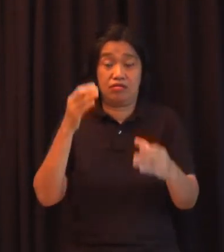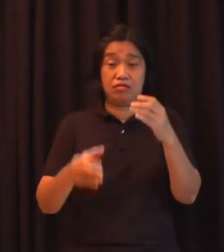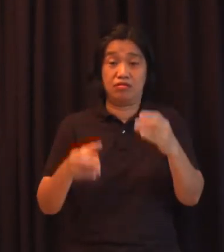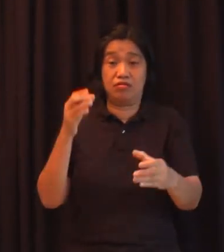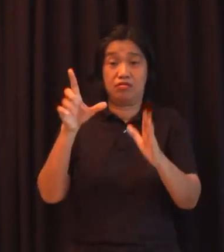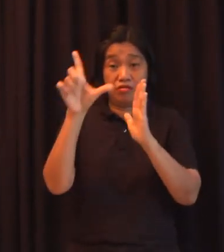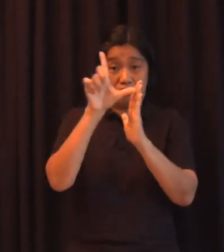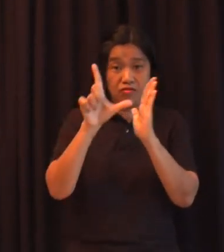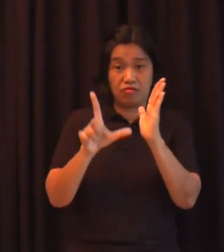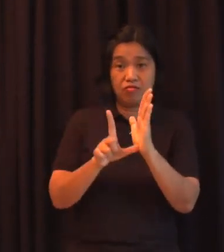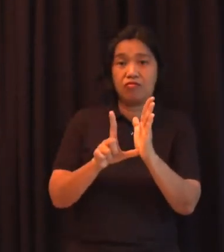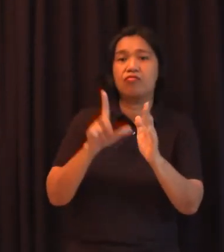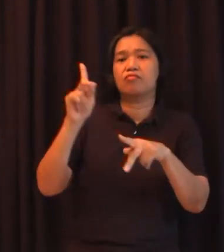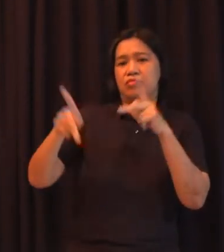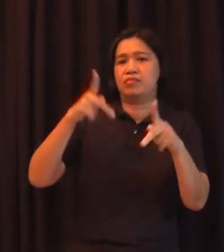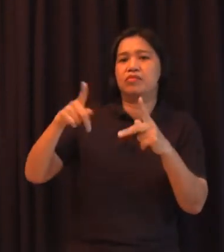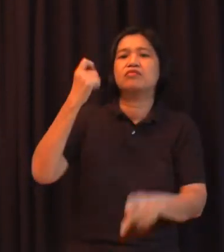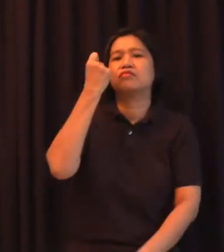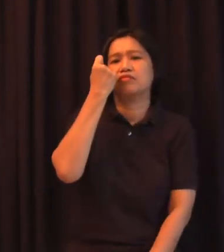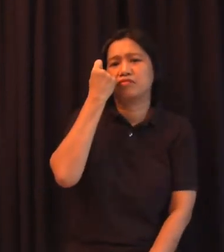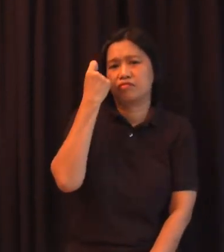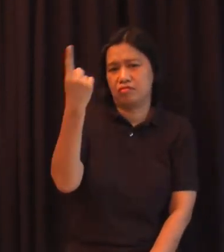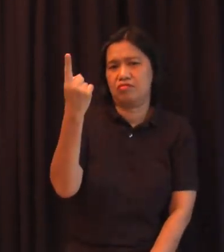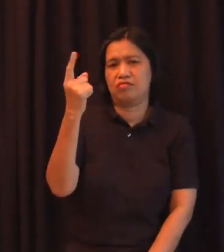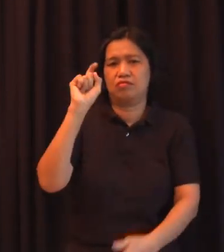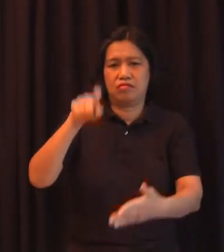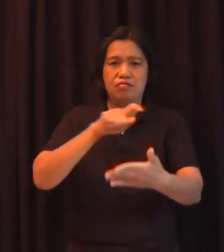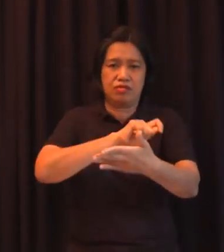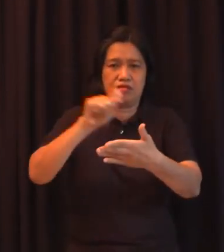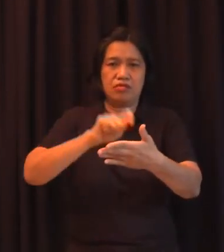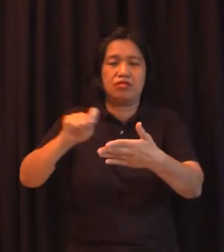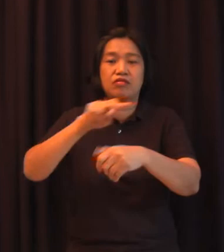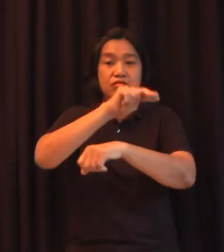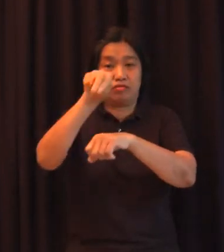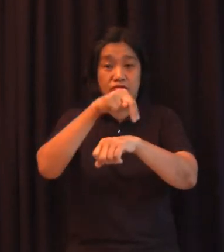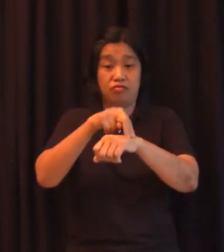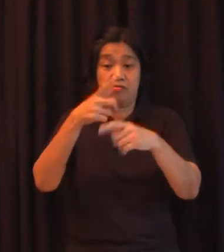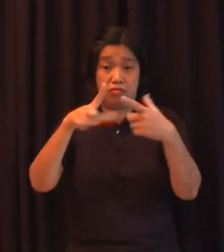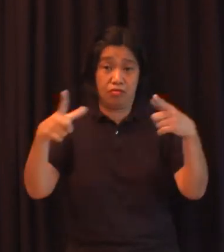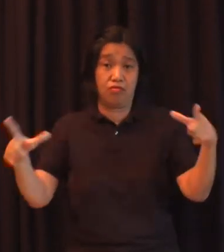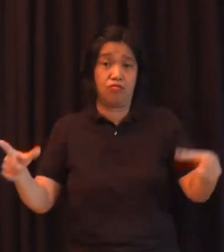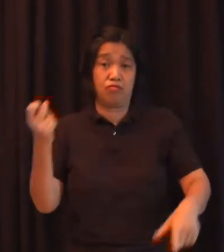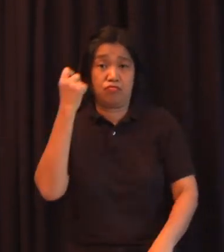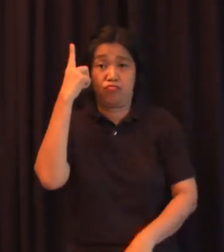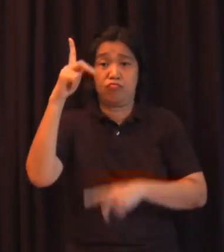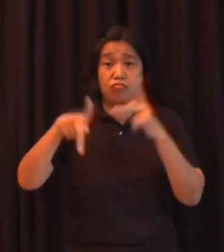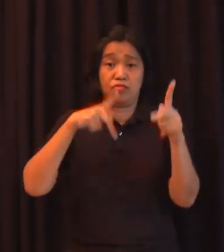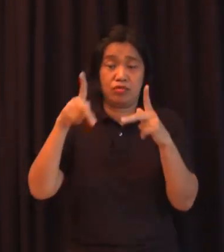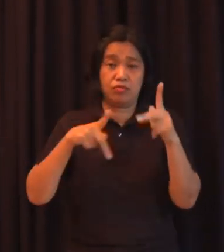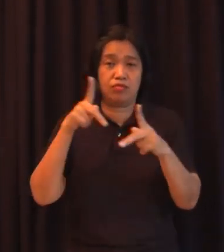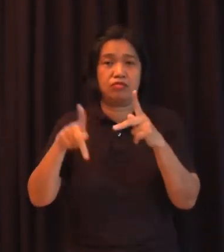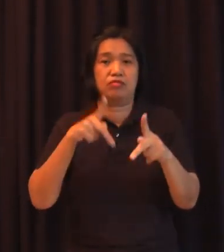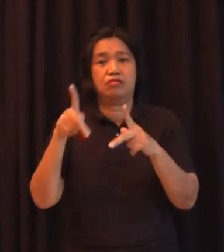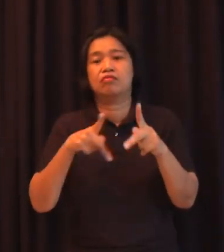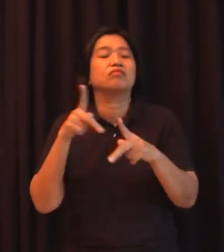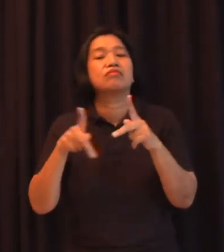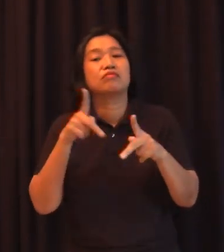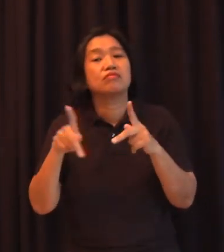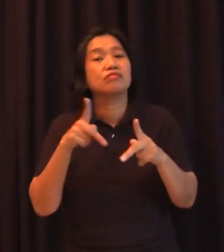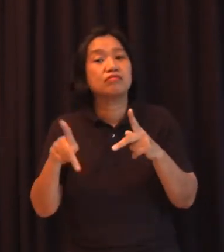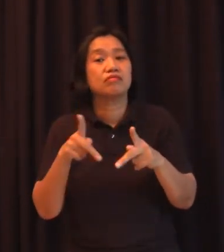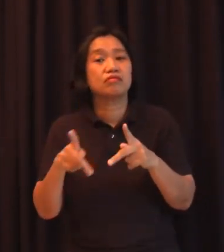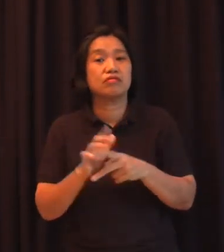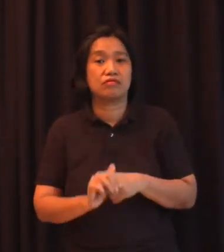bayan dapat ito ay nakasulat sa wikang na unawaan nila so ayun unti-unti